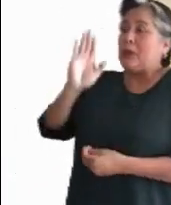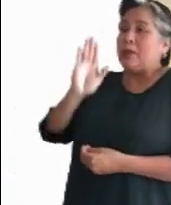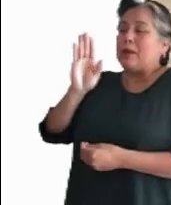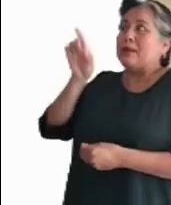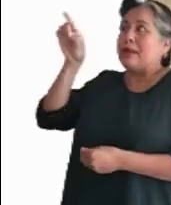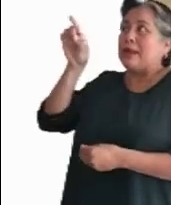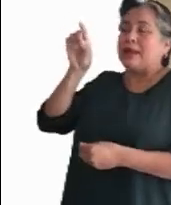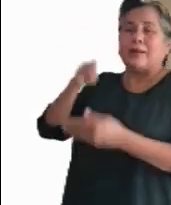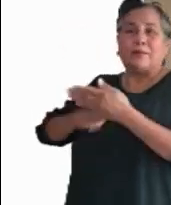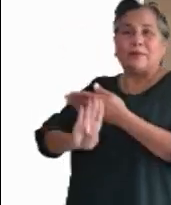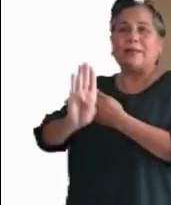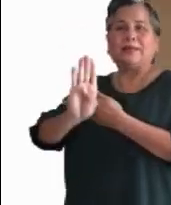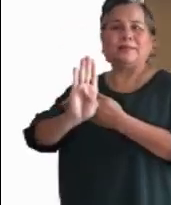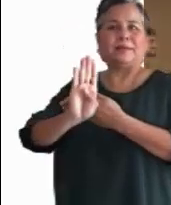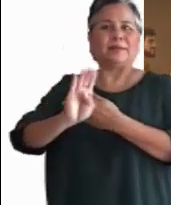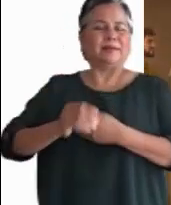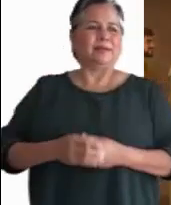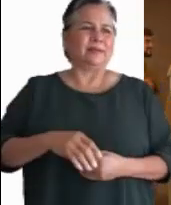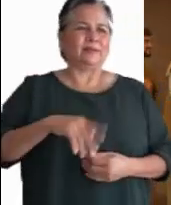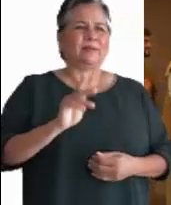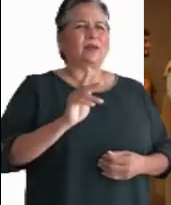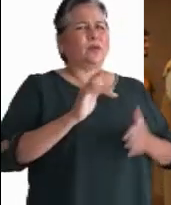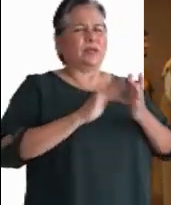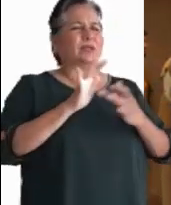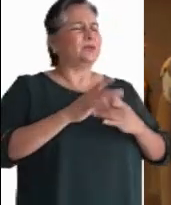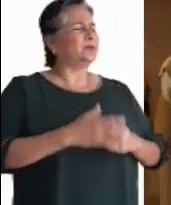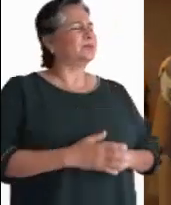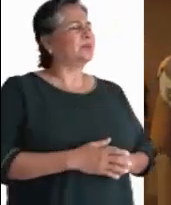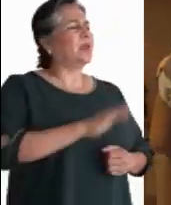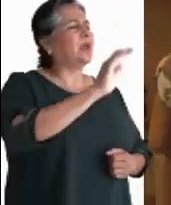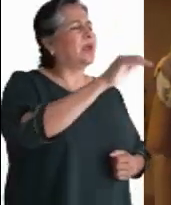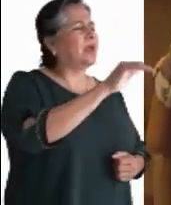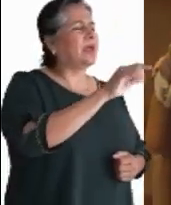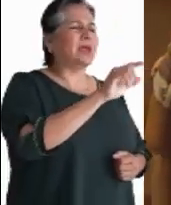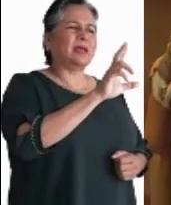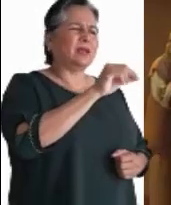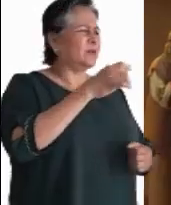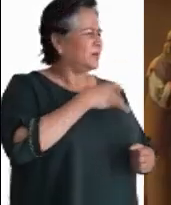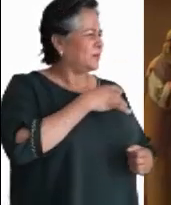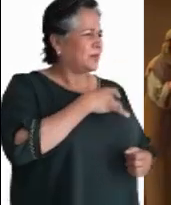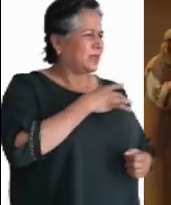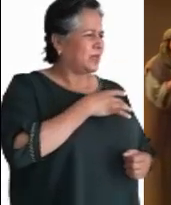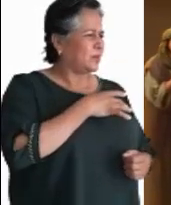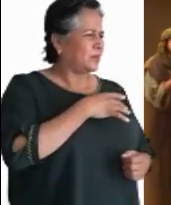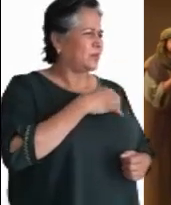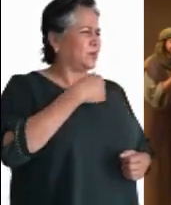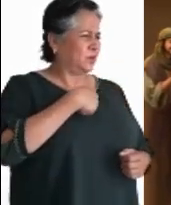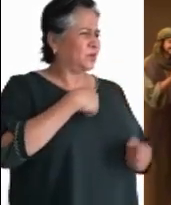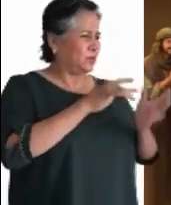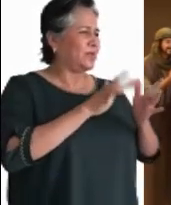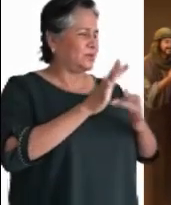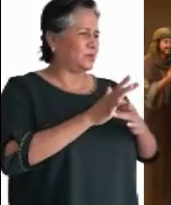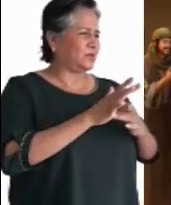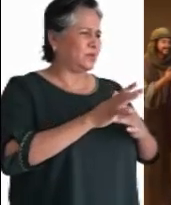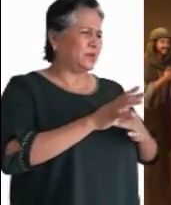creían ver un fantasma. Pero él les dijo, no teman, soy yo. ¿Por qué se espanta?